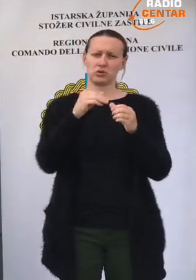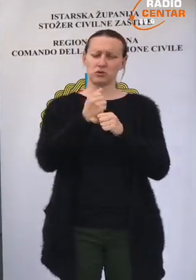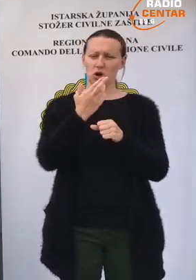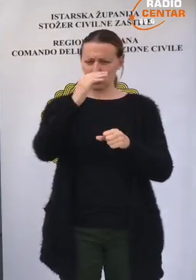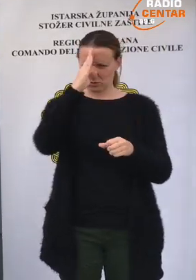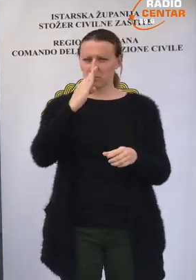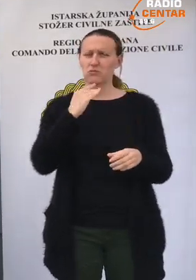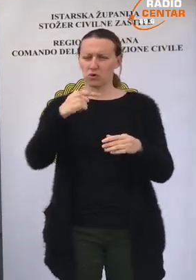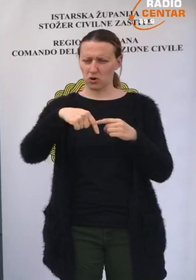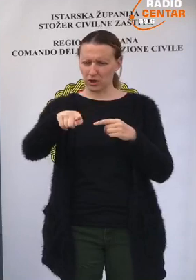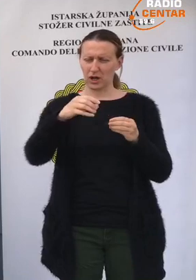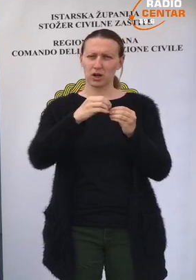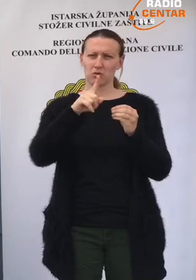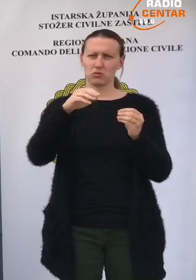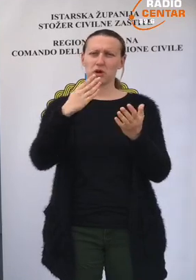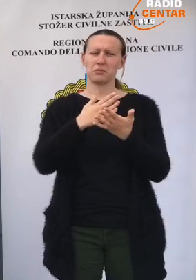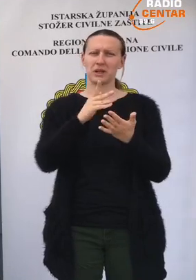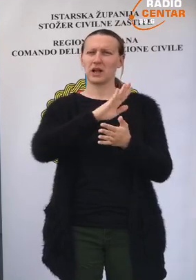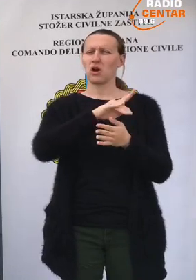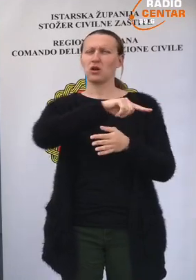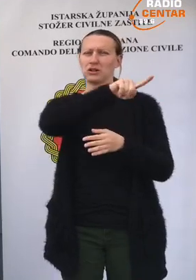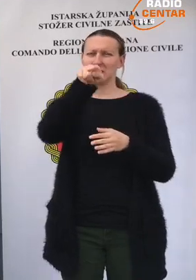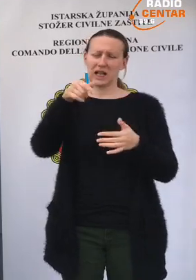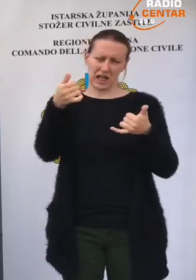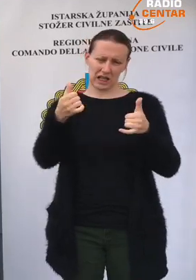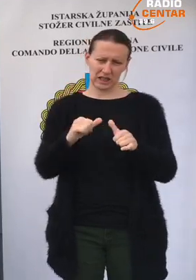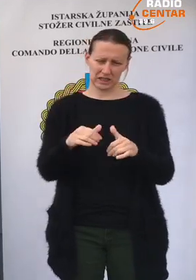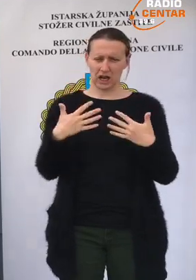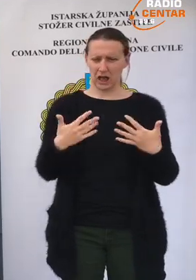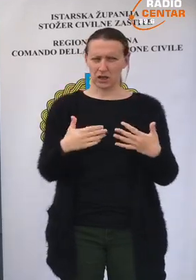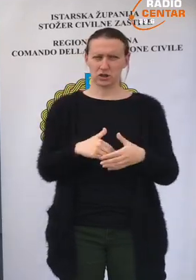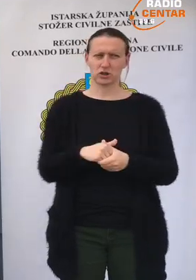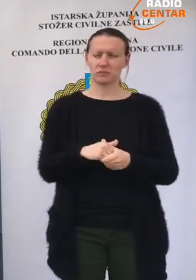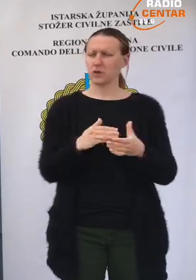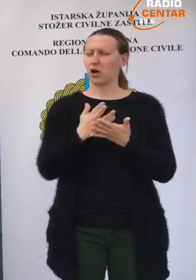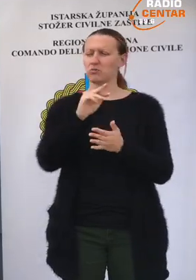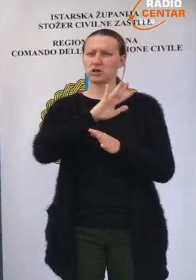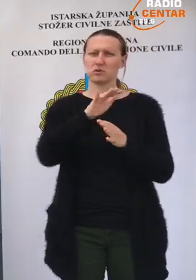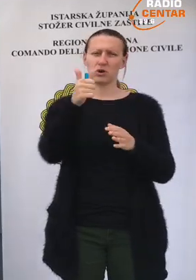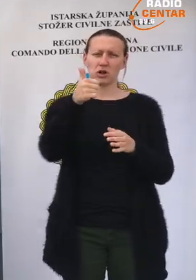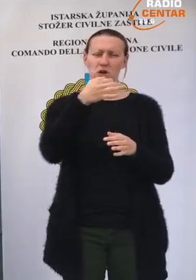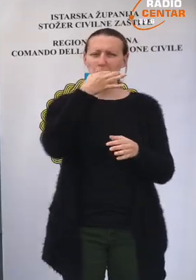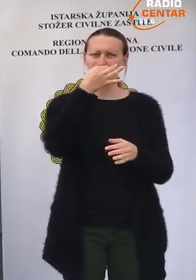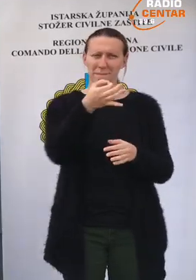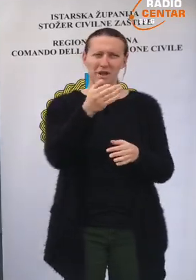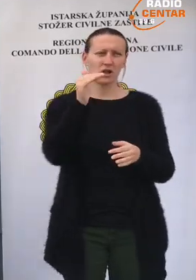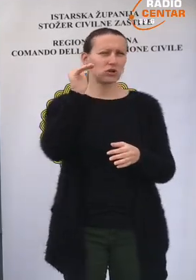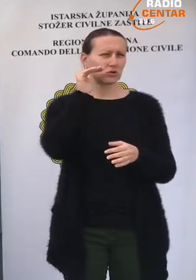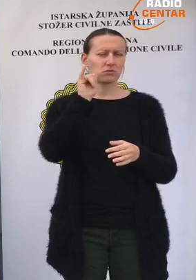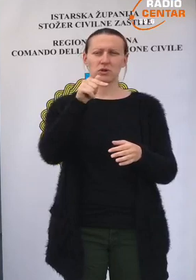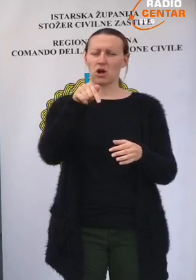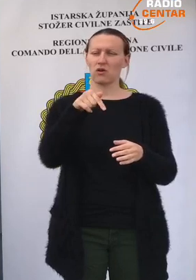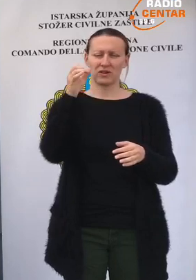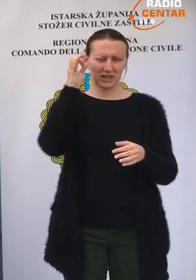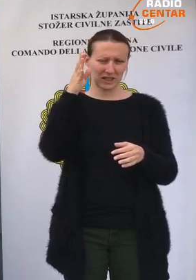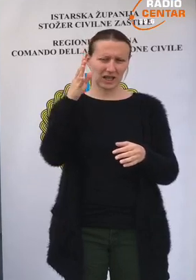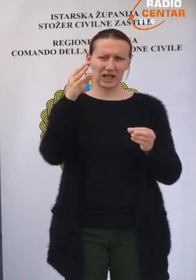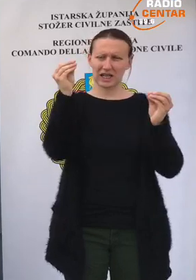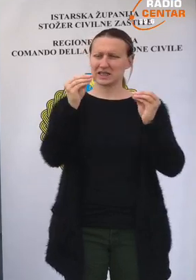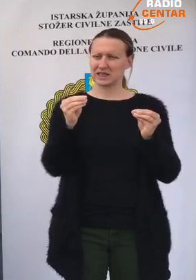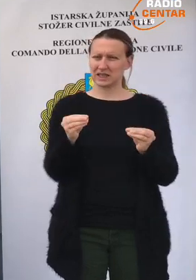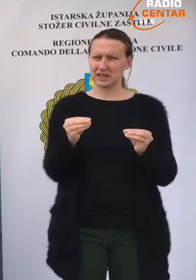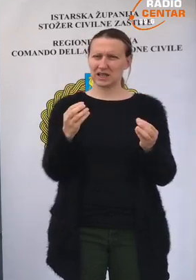Oče, od ponedeljka će režim na Bujištini biti kao u cijelo Istri. Ako može samo još jedno pitanje, čuli smo da se ovih dana